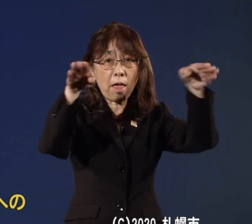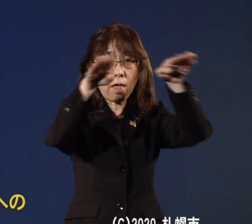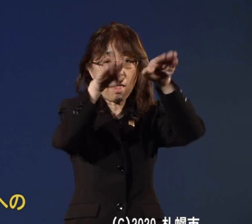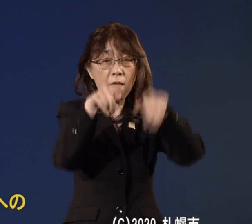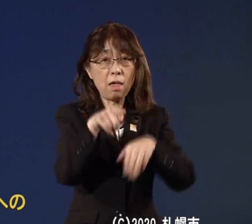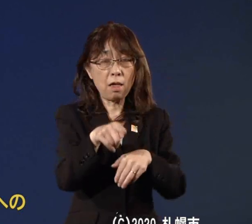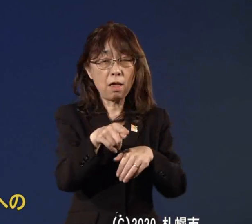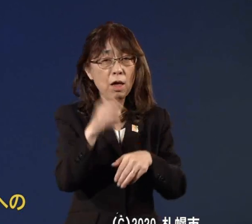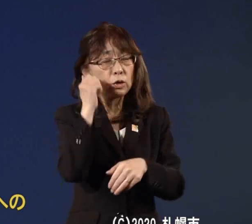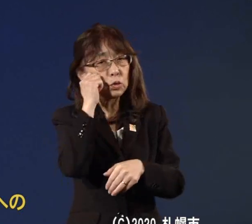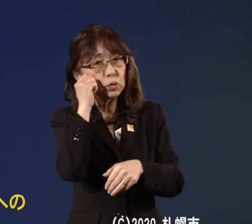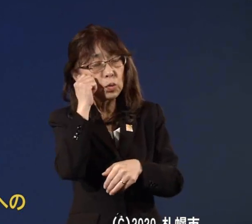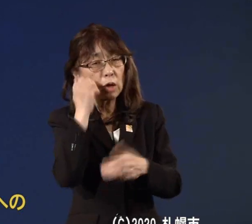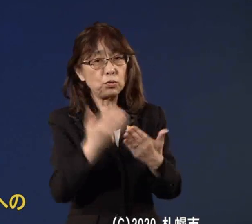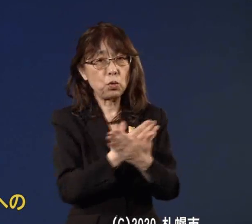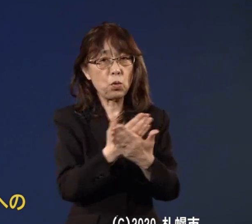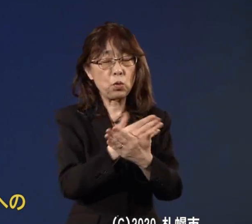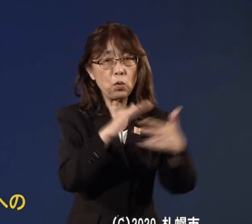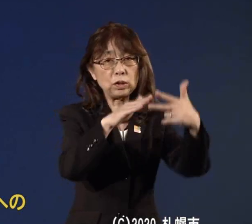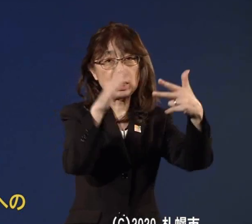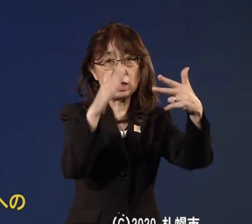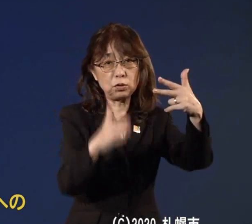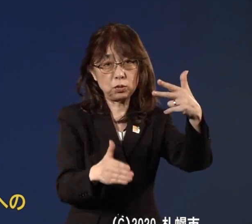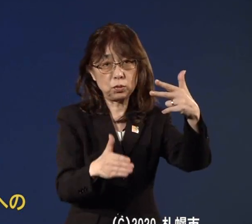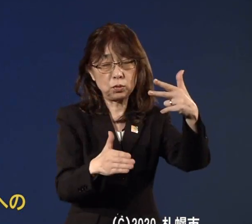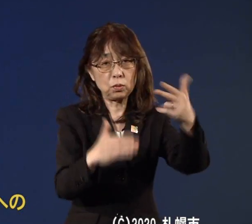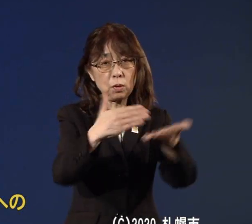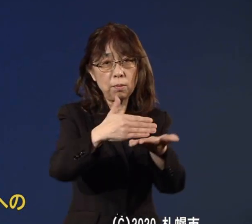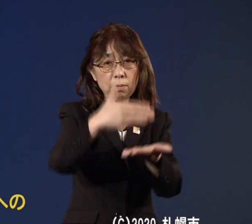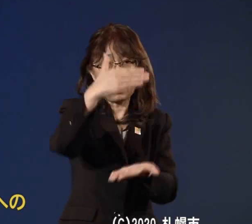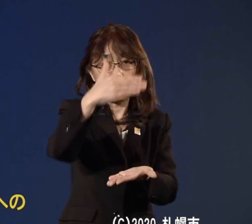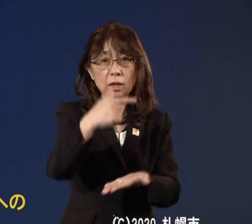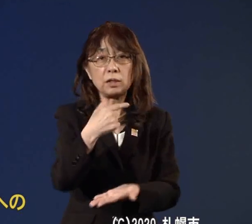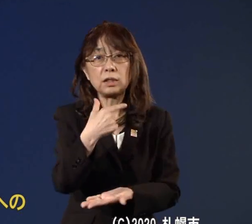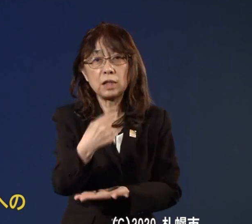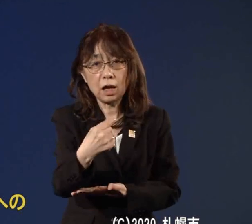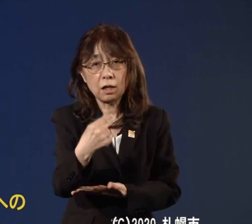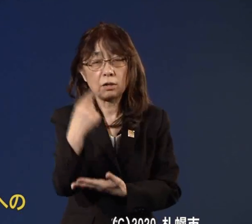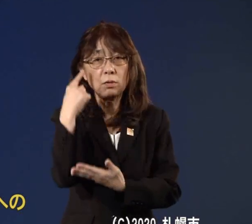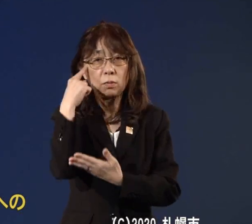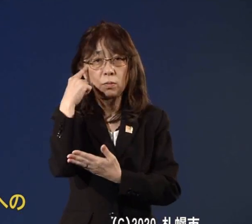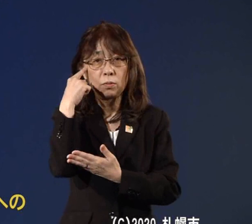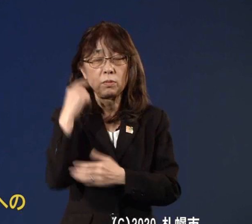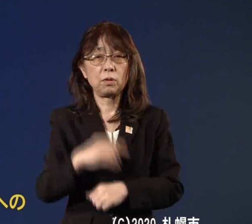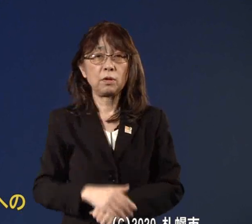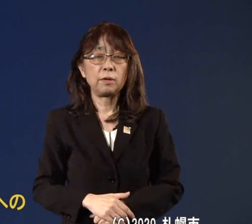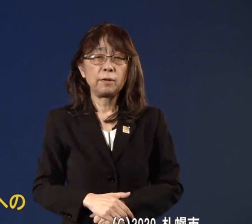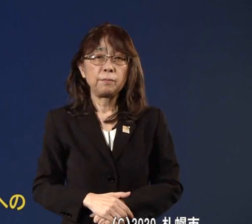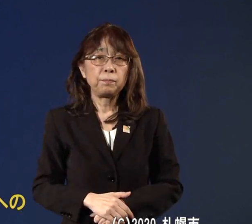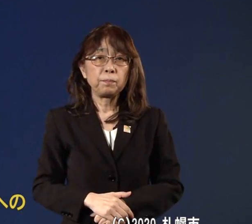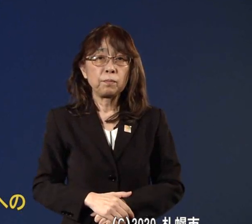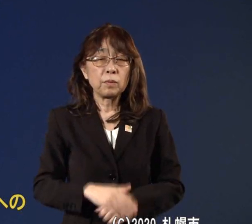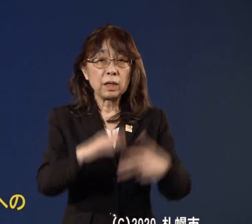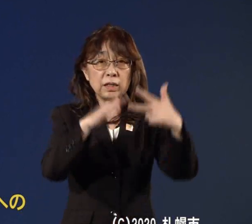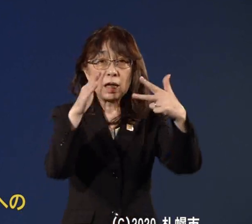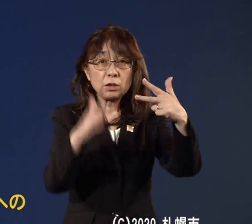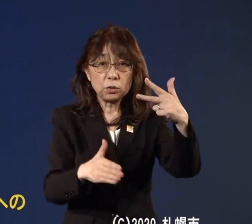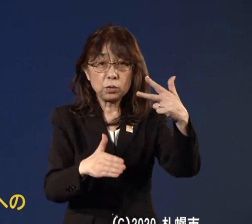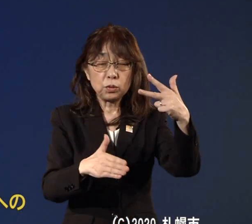養施設を開始をしたいというふうに思っております施設規模といたしましては1棟